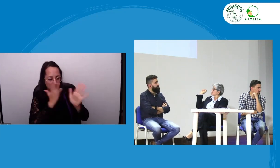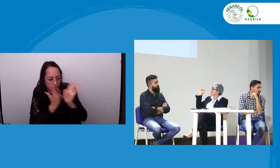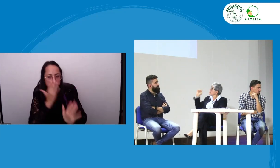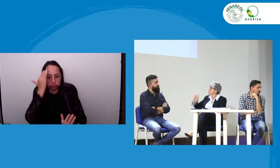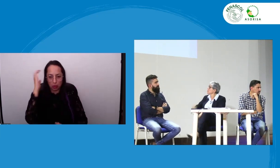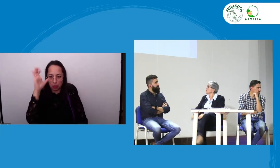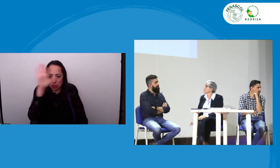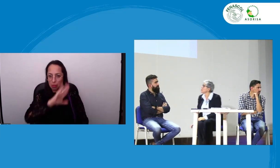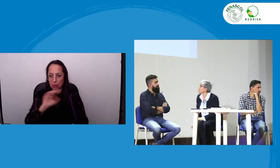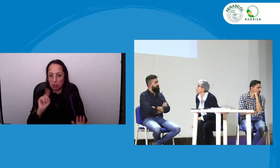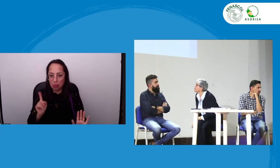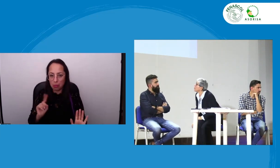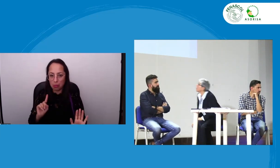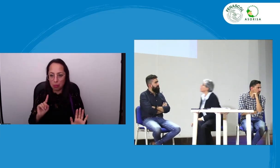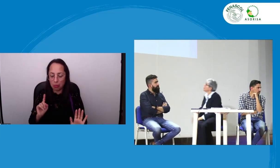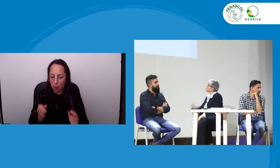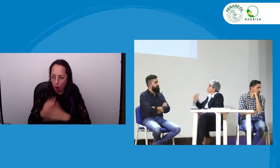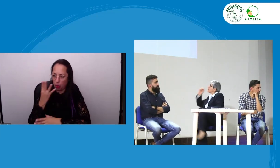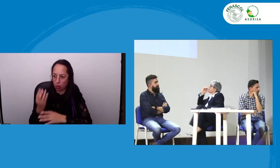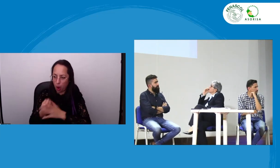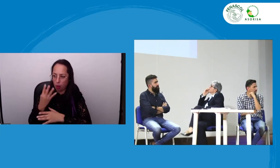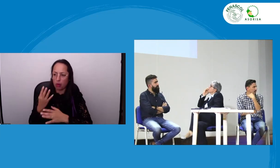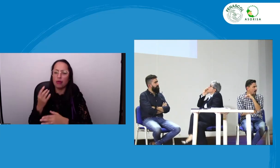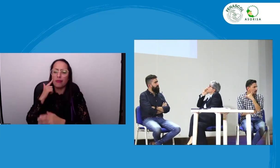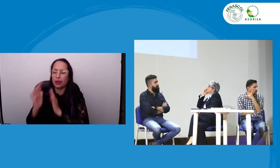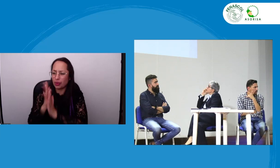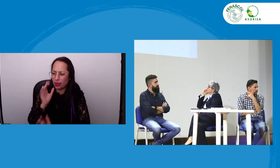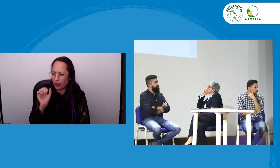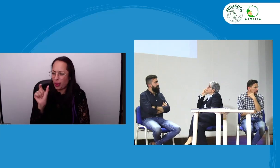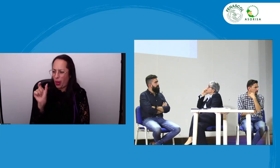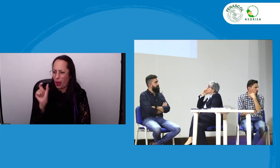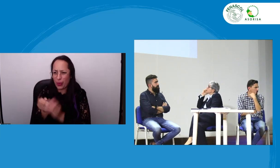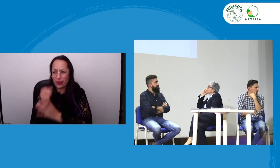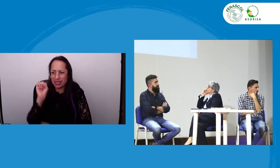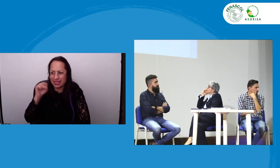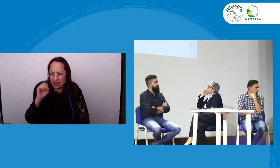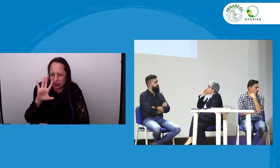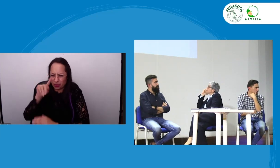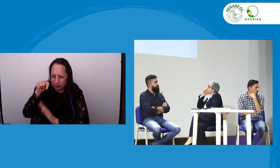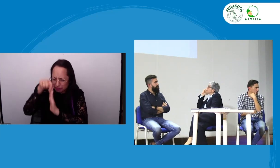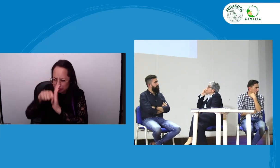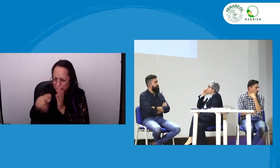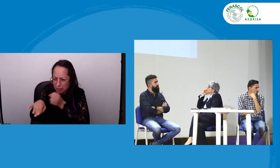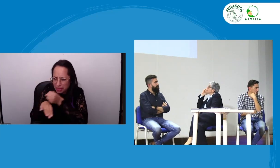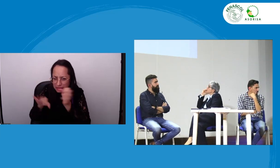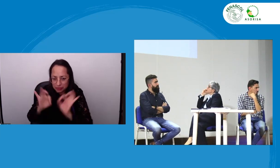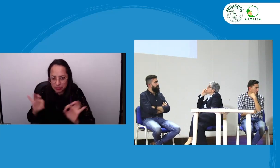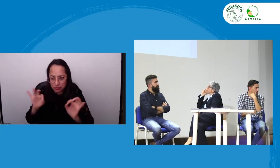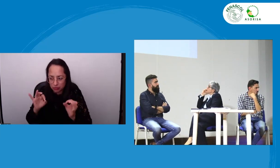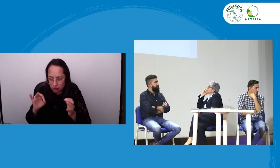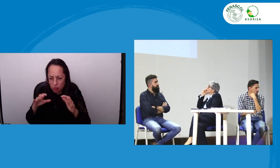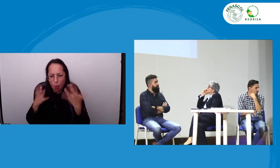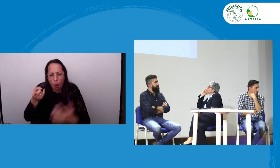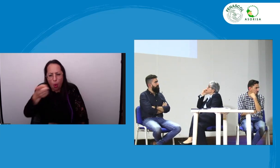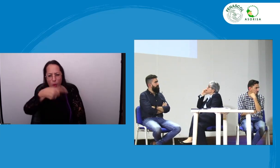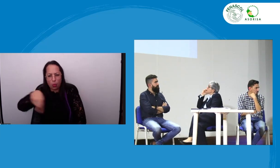tenemos información básica al contrario aclaración de intérprete no tenemos información sobre estas leyes sobre esta normatividad sobre estas